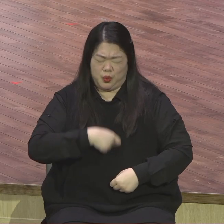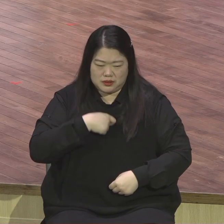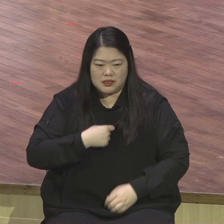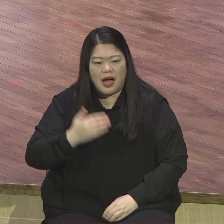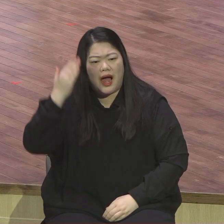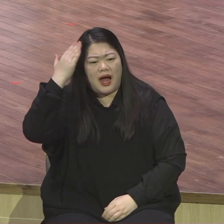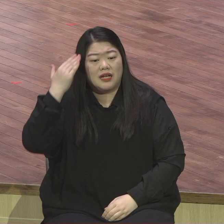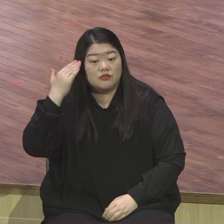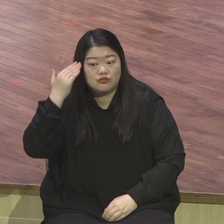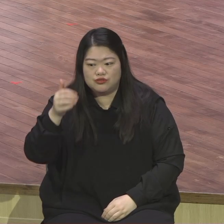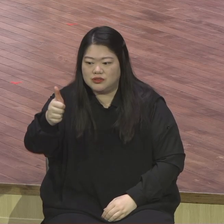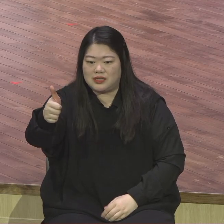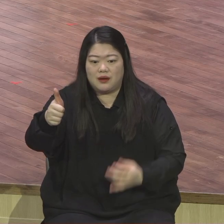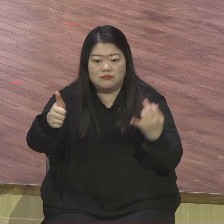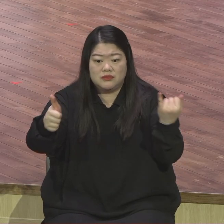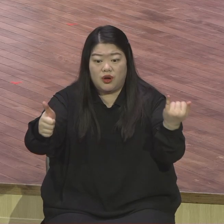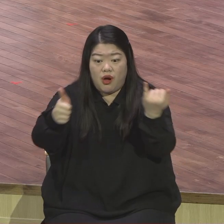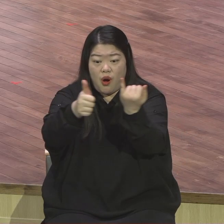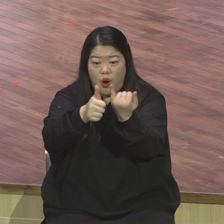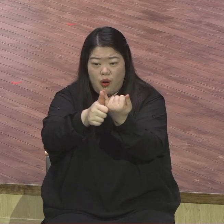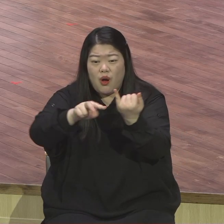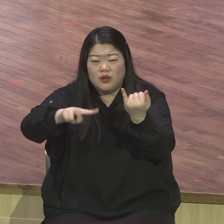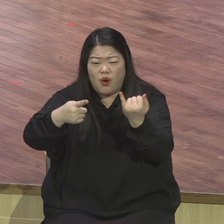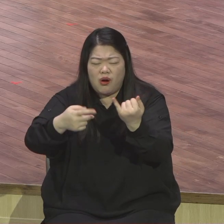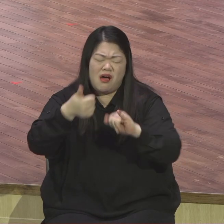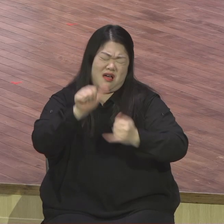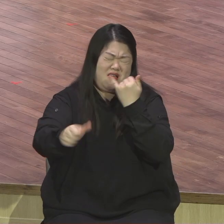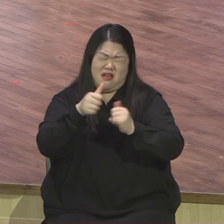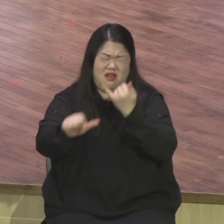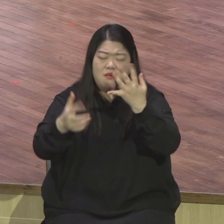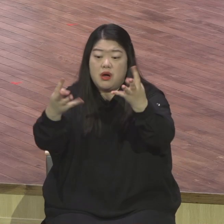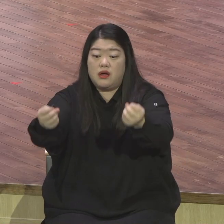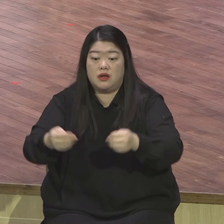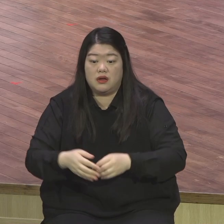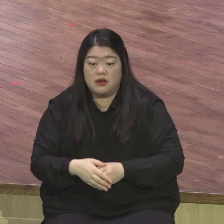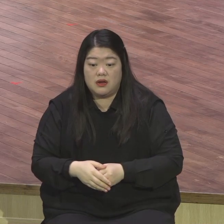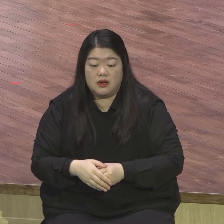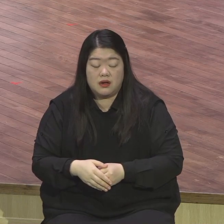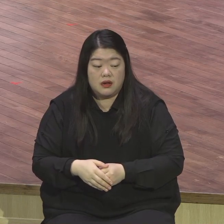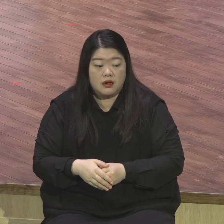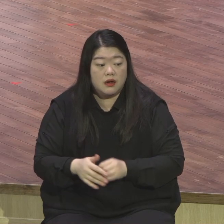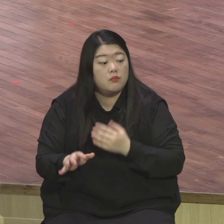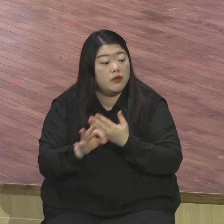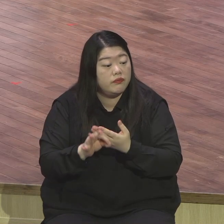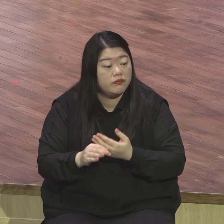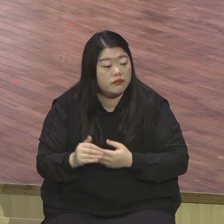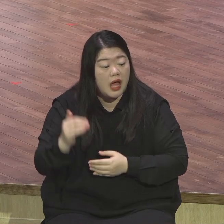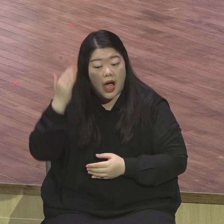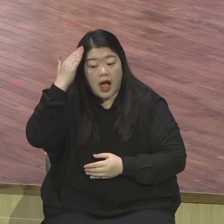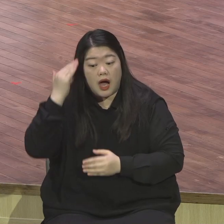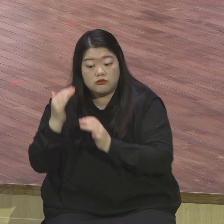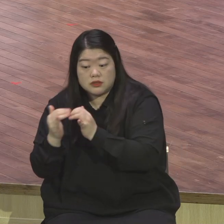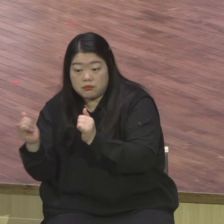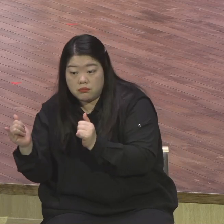많잖아요. 그렇죠. 한국 사람끼리 여기서 태어나서 여기서 우리가 결혼해서 살아도 문제가 있는데